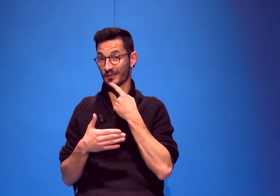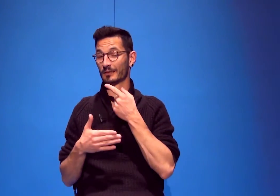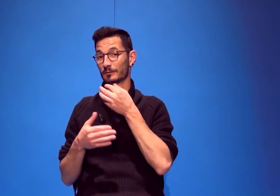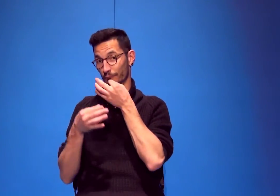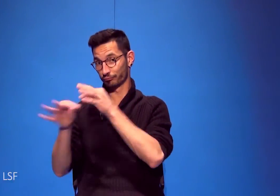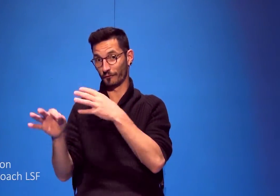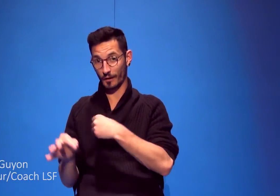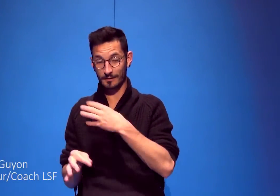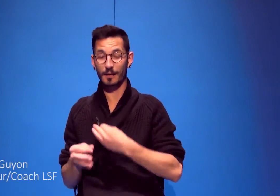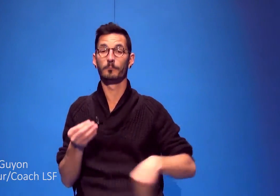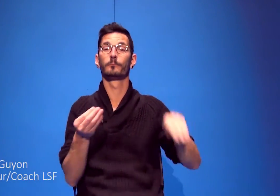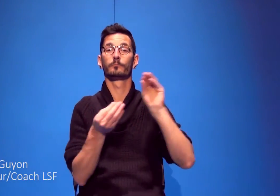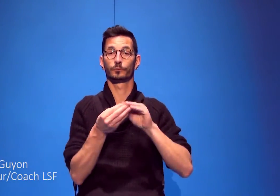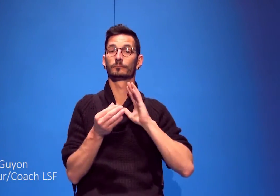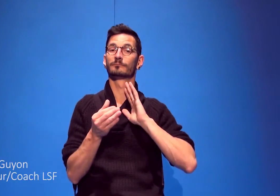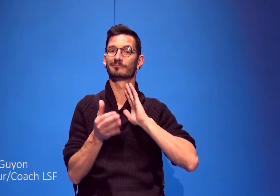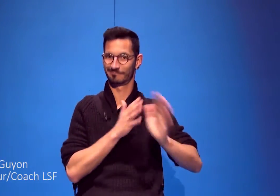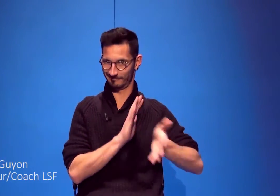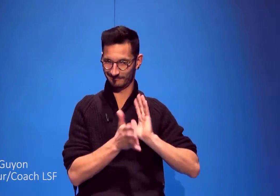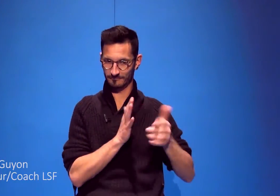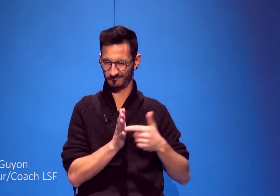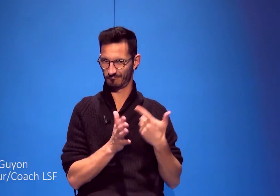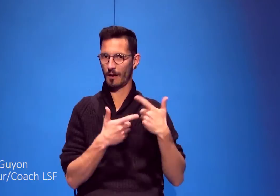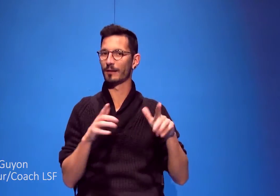Il y a du français, mais aussi de la LSF, langue des signes française.